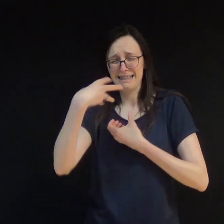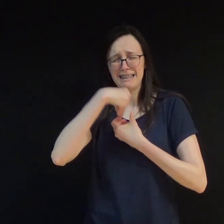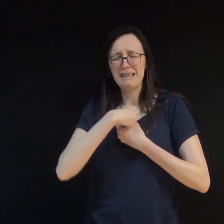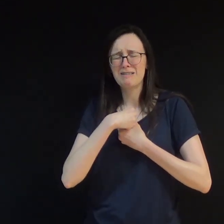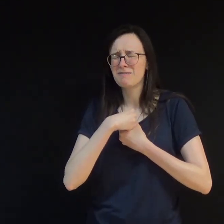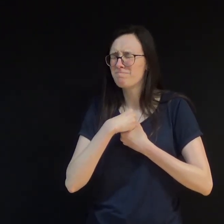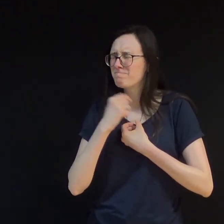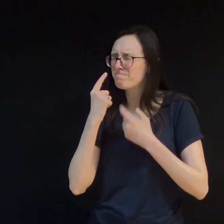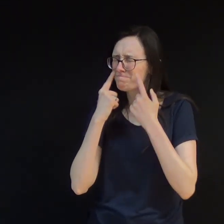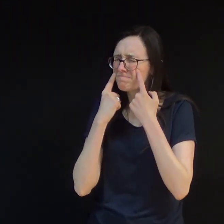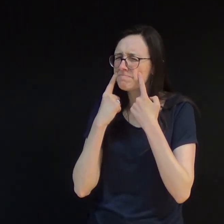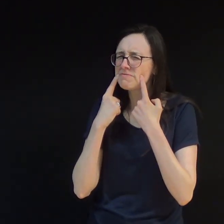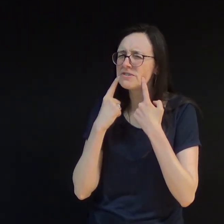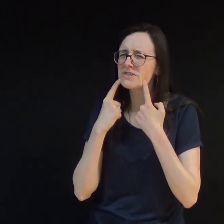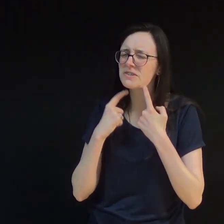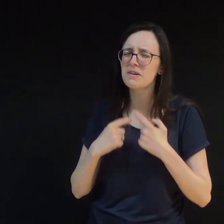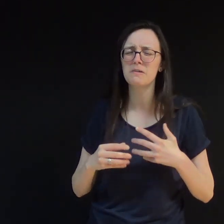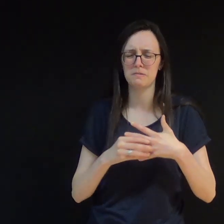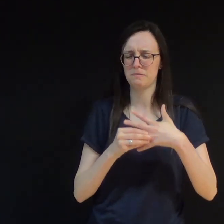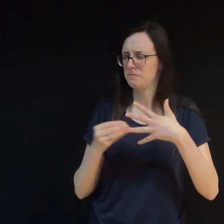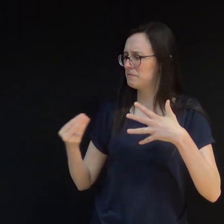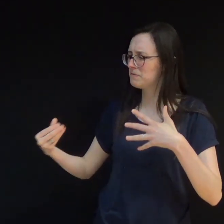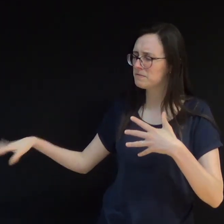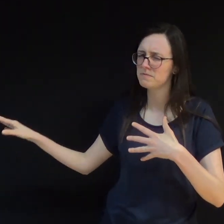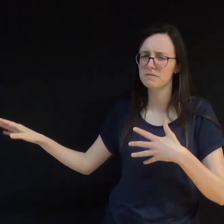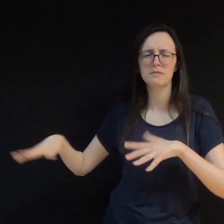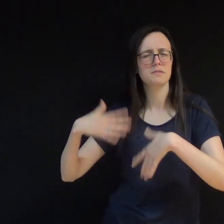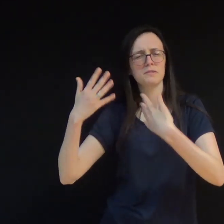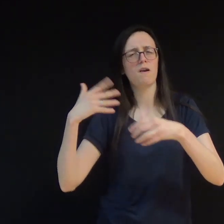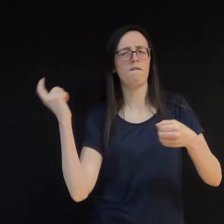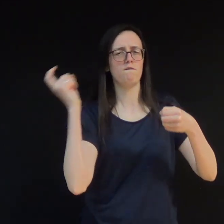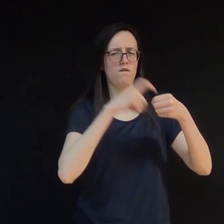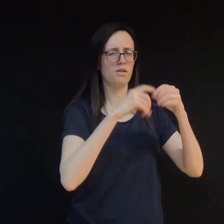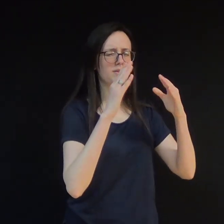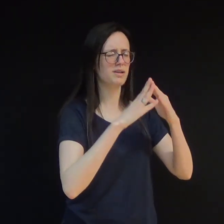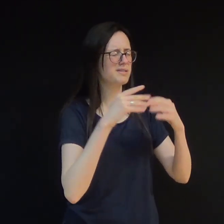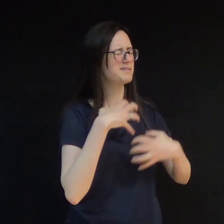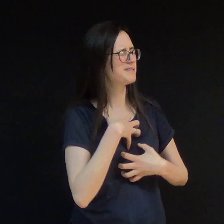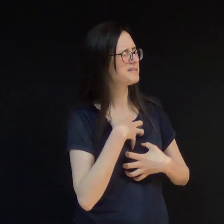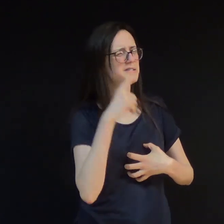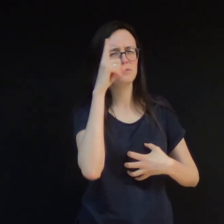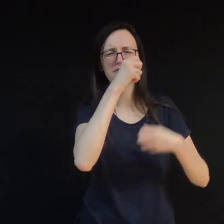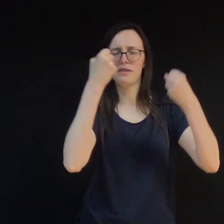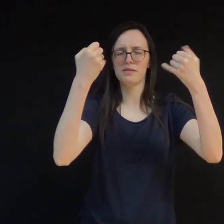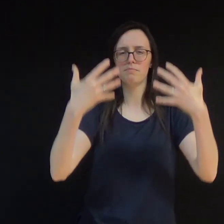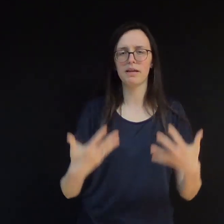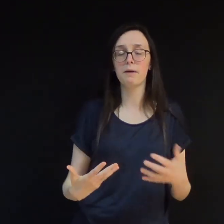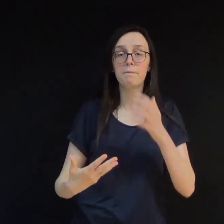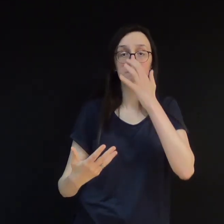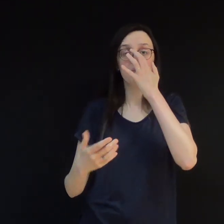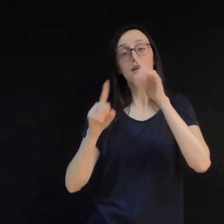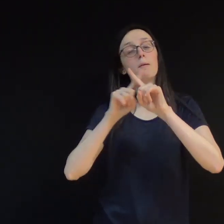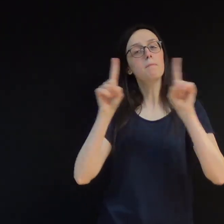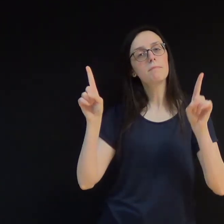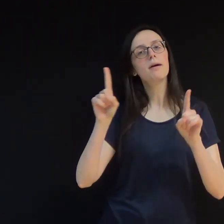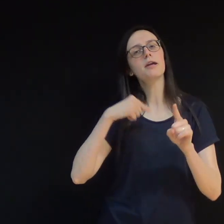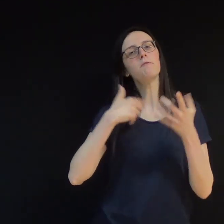Ele nos liberou. Voltamos para casa. É difícil descrever. Este é o pano de fundo do que quero destacar.